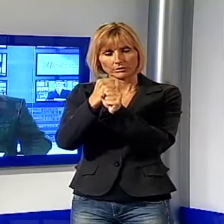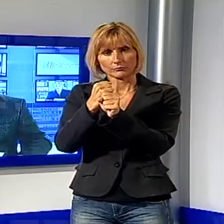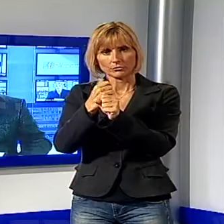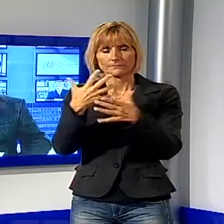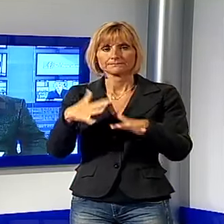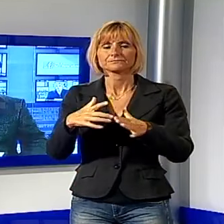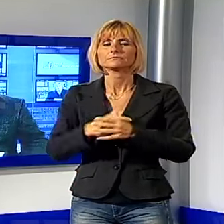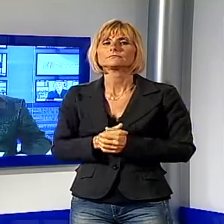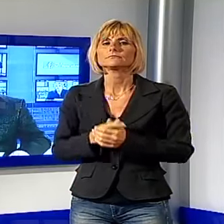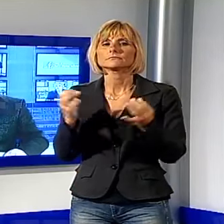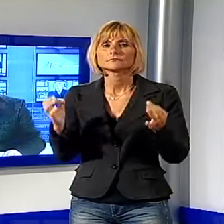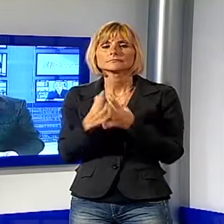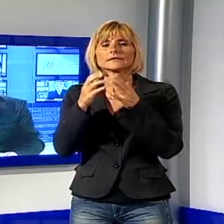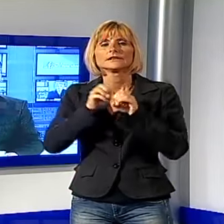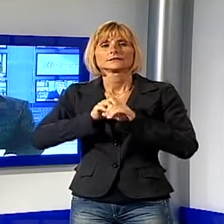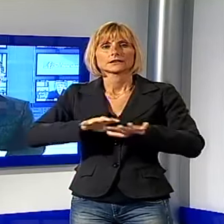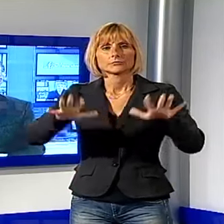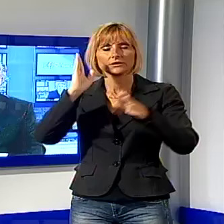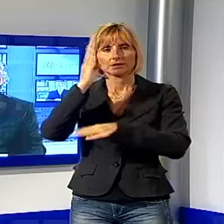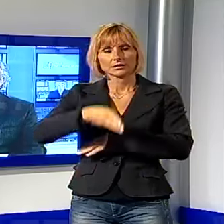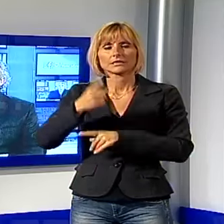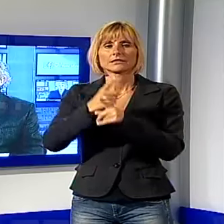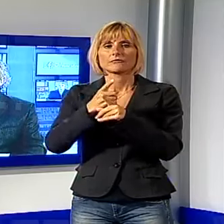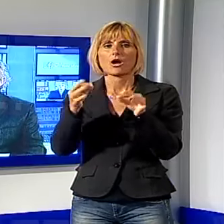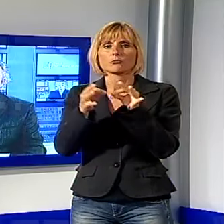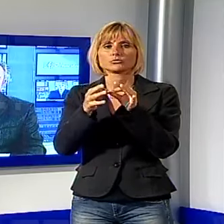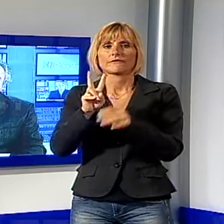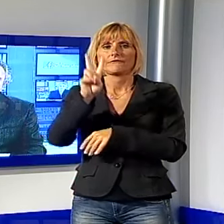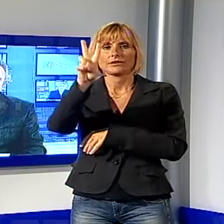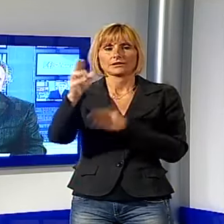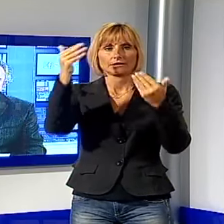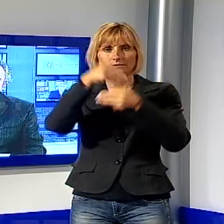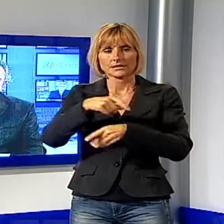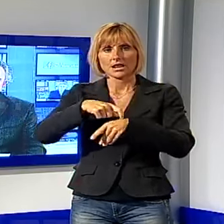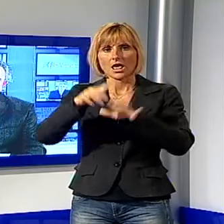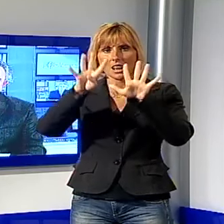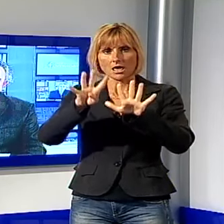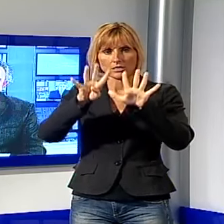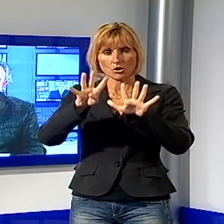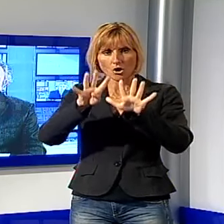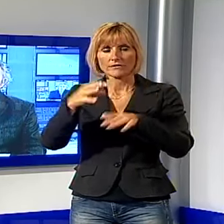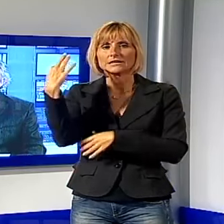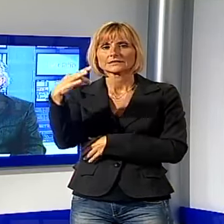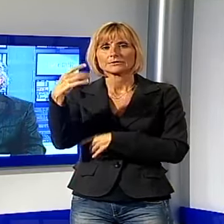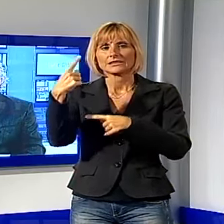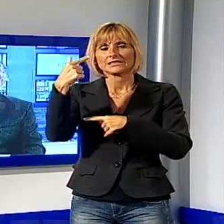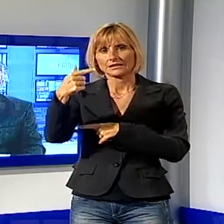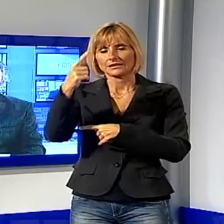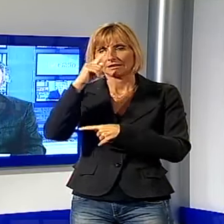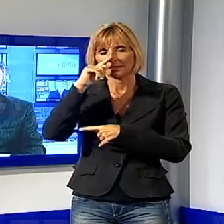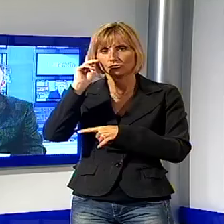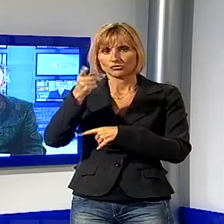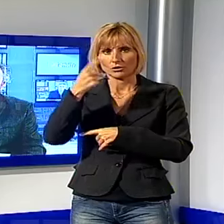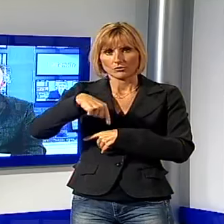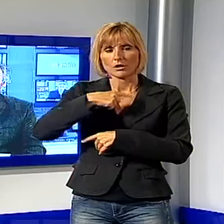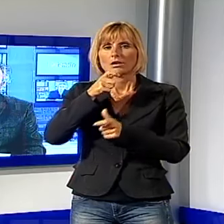E a proposito di trasmissione in diretta, ricordiamo l'appuntamento di venerdì sera alle 21 con speciale TG Noi Dido. Si parlerà di